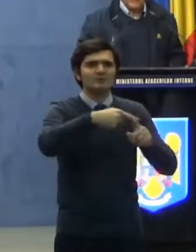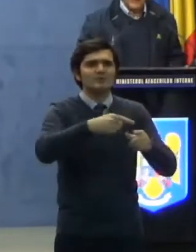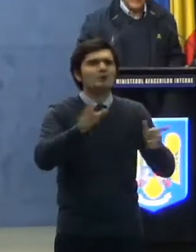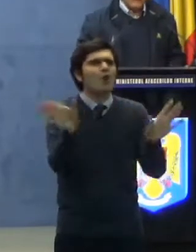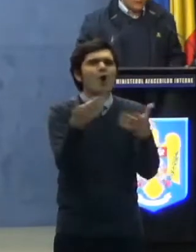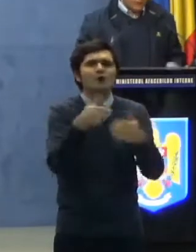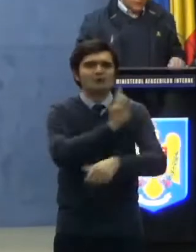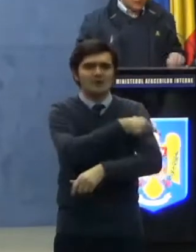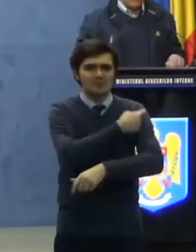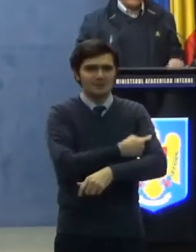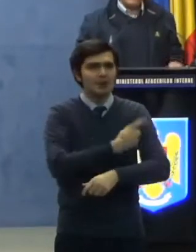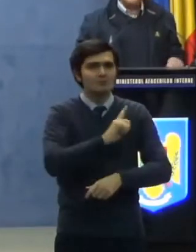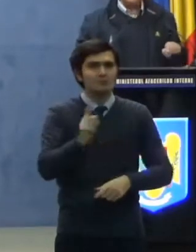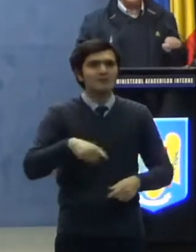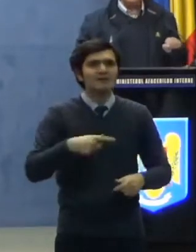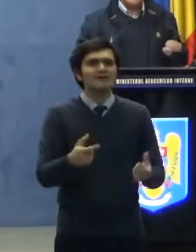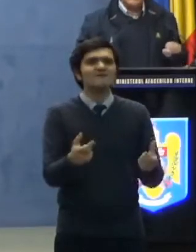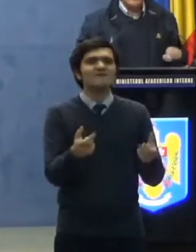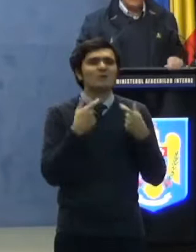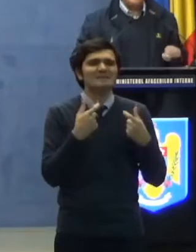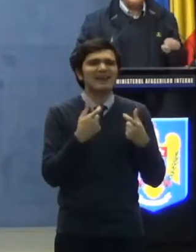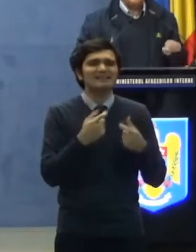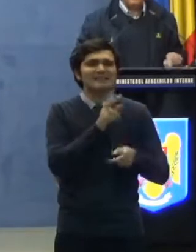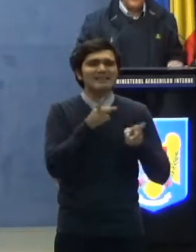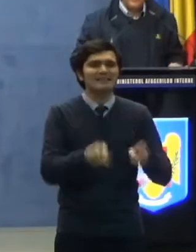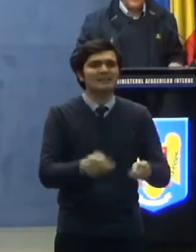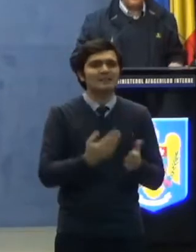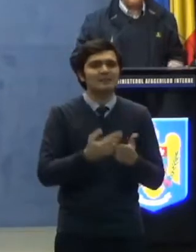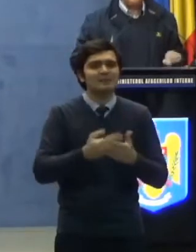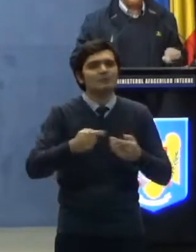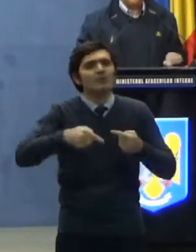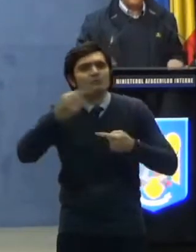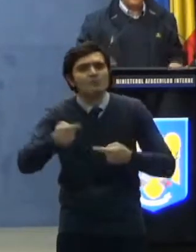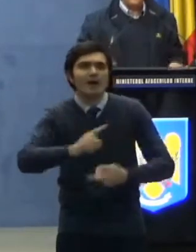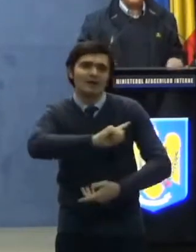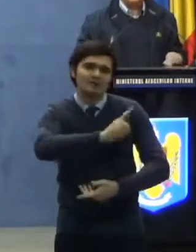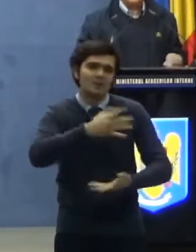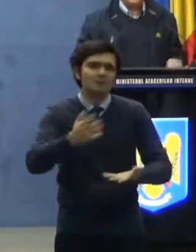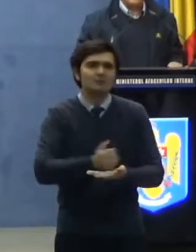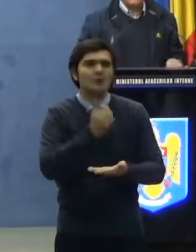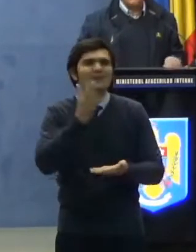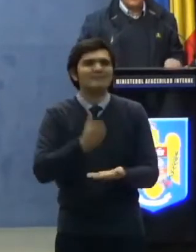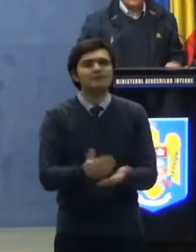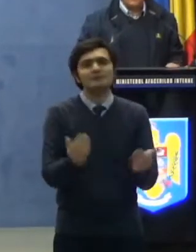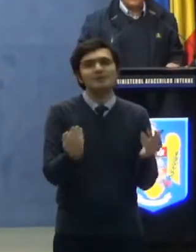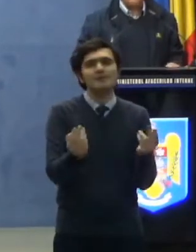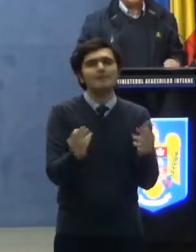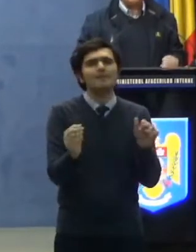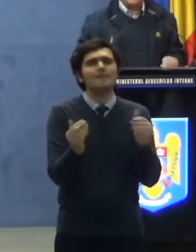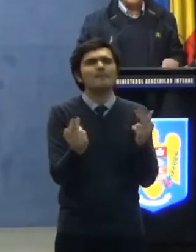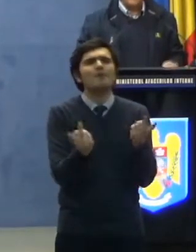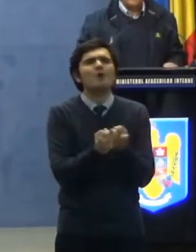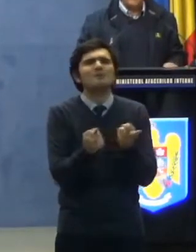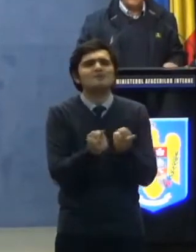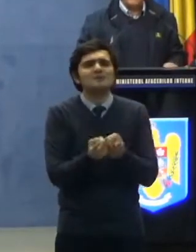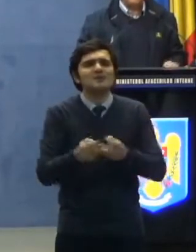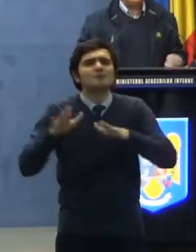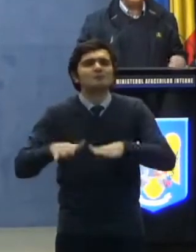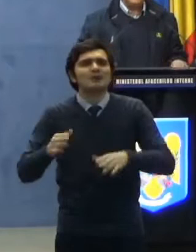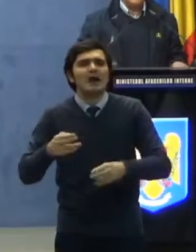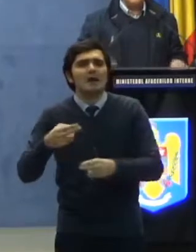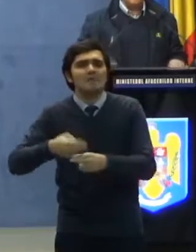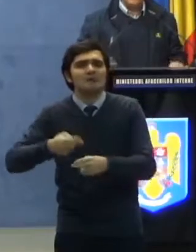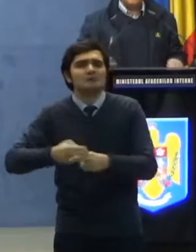orice spital, ci este o forțare pentru a să-i lua decizii potrivite stării pacientului, pentru a-i salva